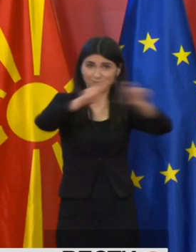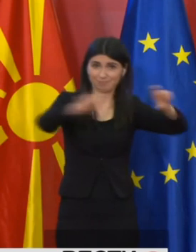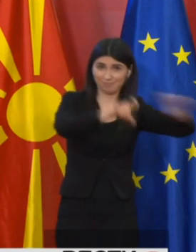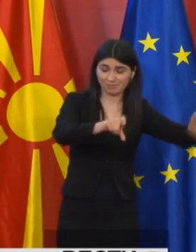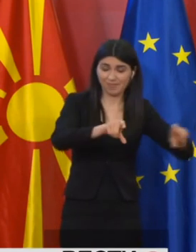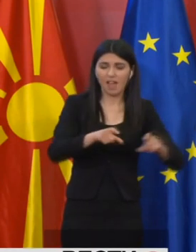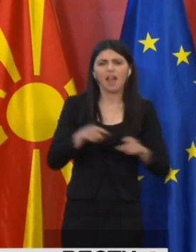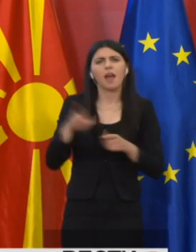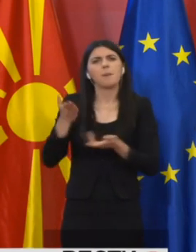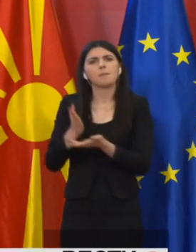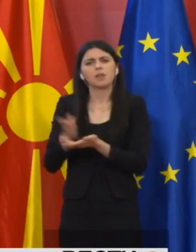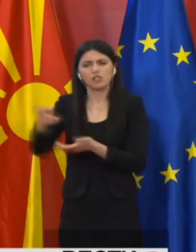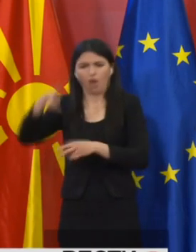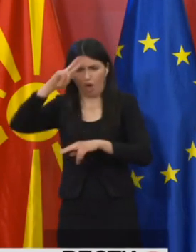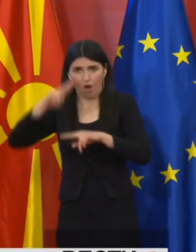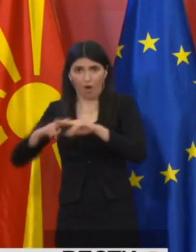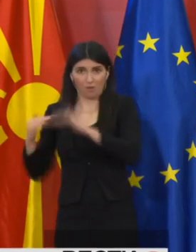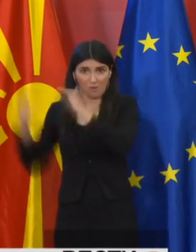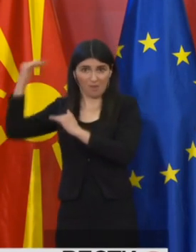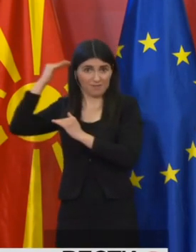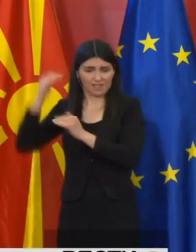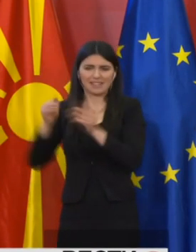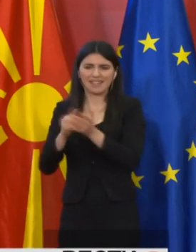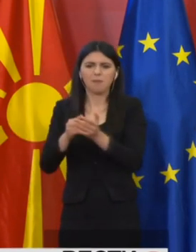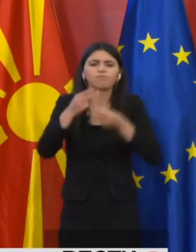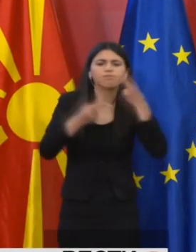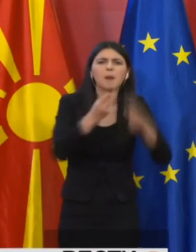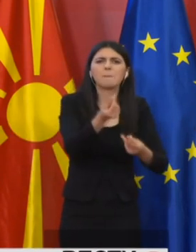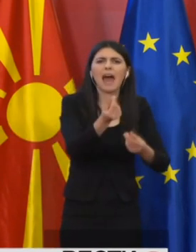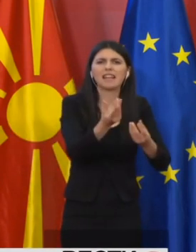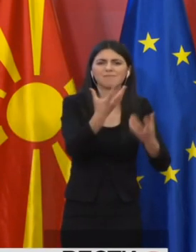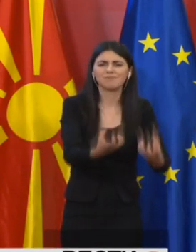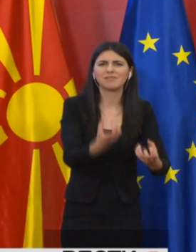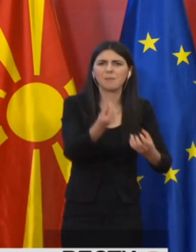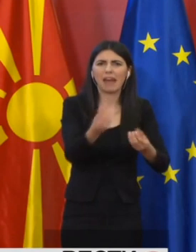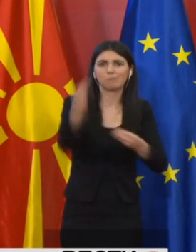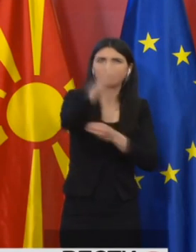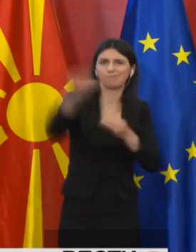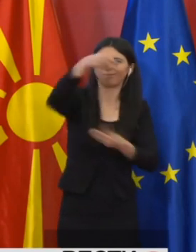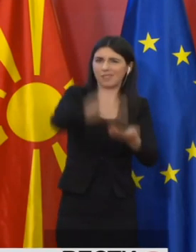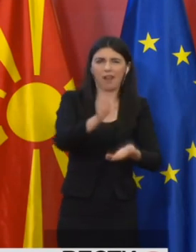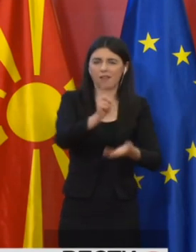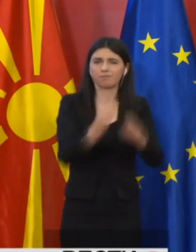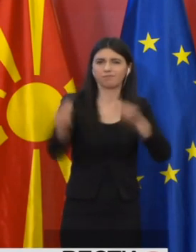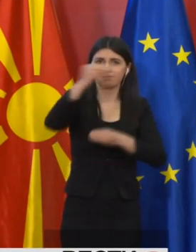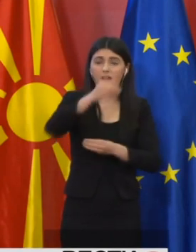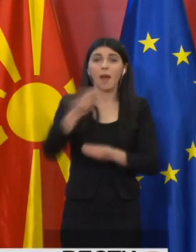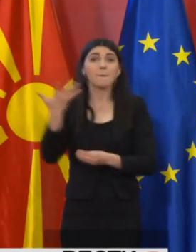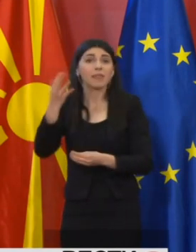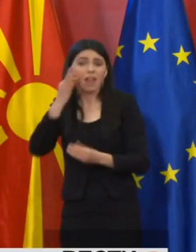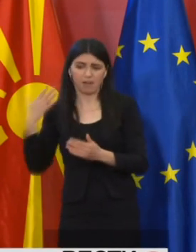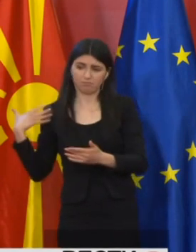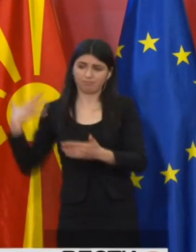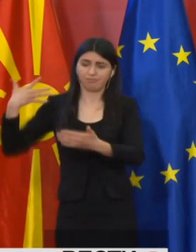како што знаеме, задлжене со одлука на влада да ги контролира и замрзнатите цени на одредени производи, па така во овие пет дена